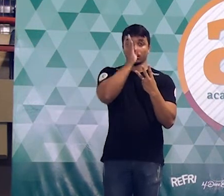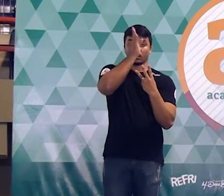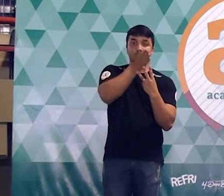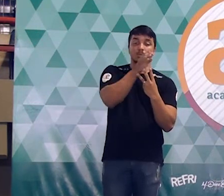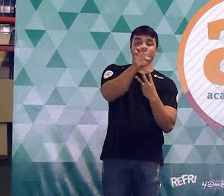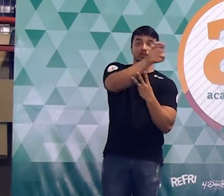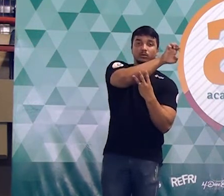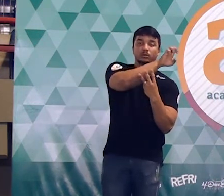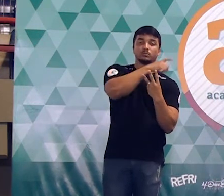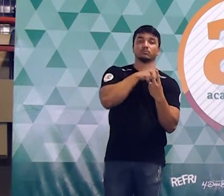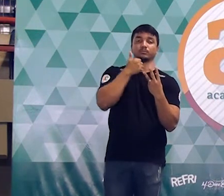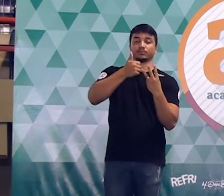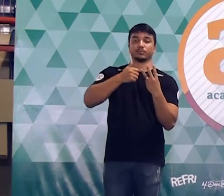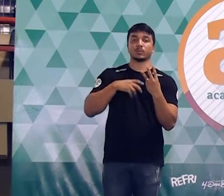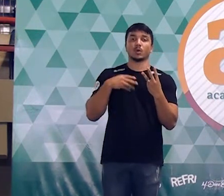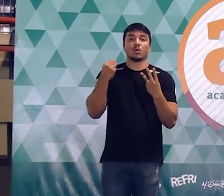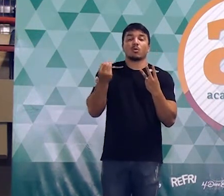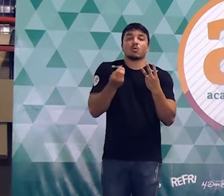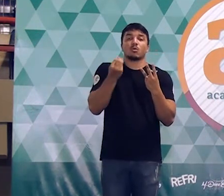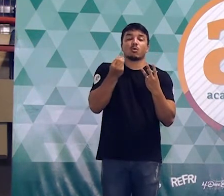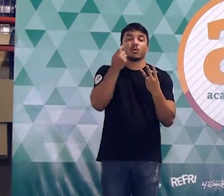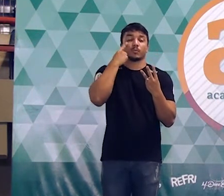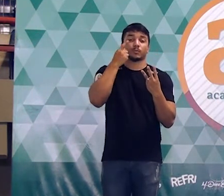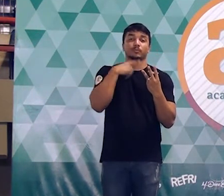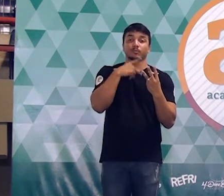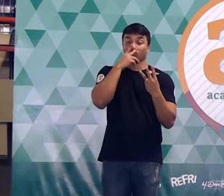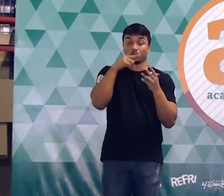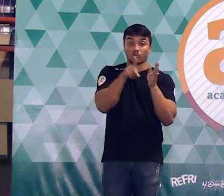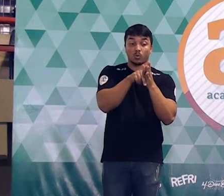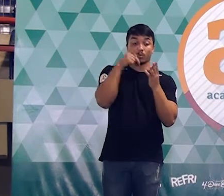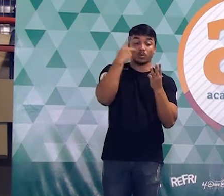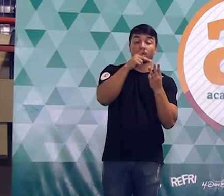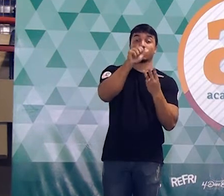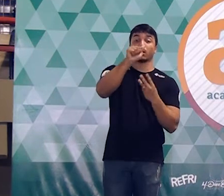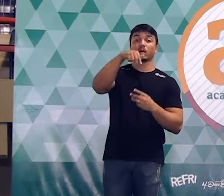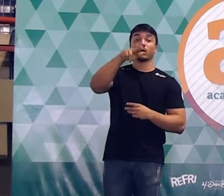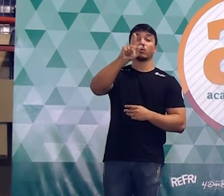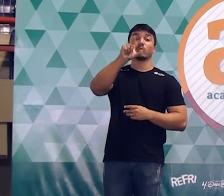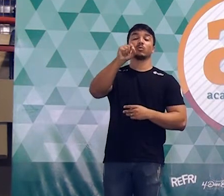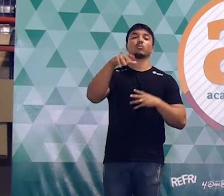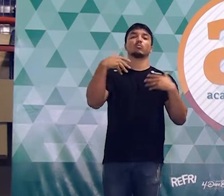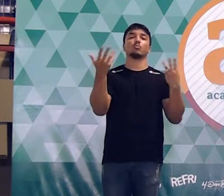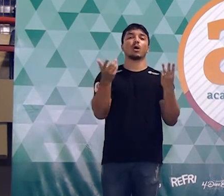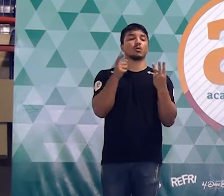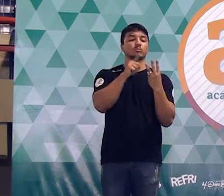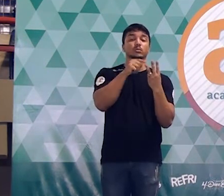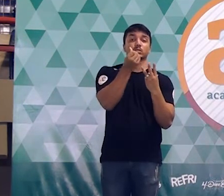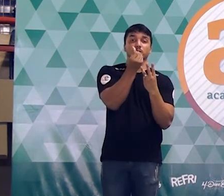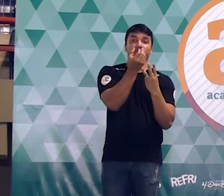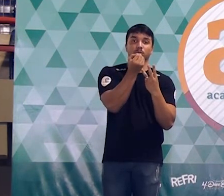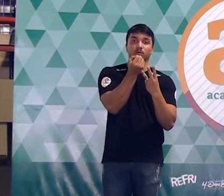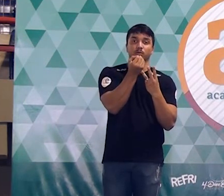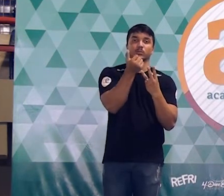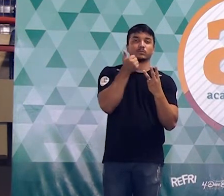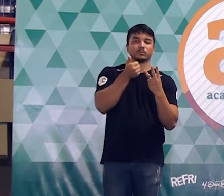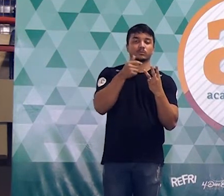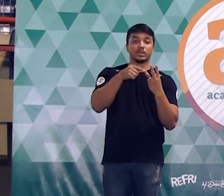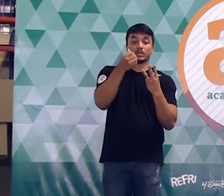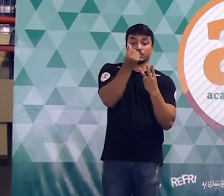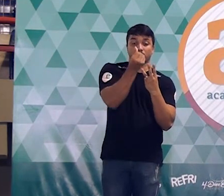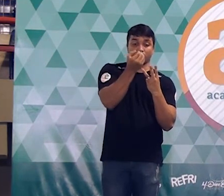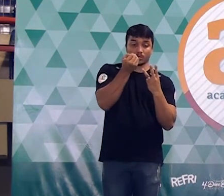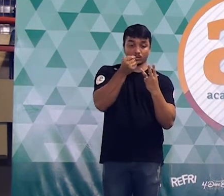meio e na esquerda. O que é que o enunciado disse a respeito do ângulo? Está indicado. Quanto é que vale o ângulo? 60 graus.